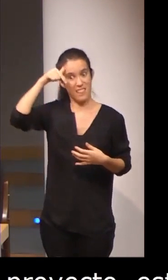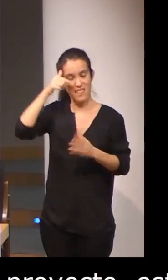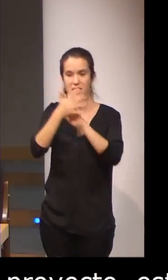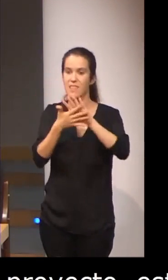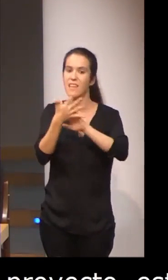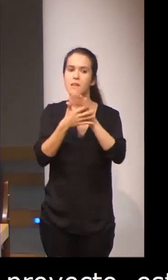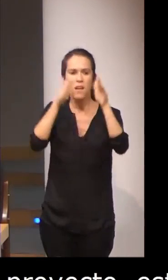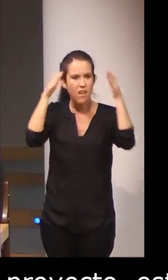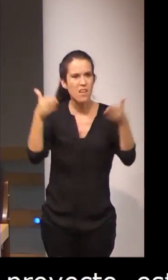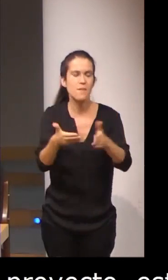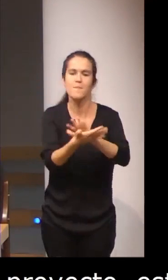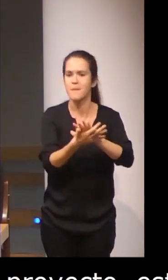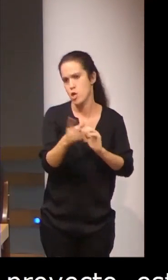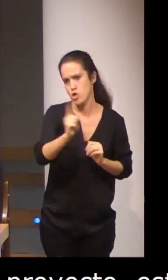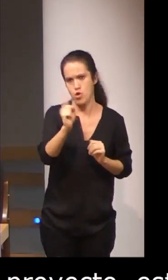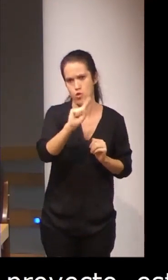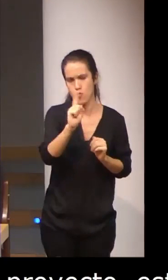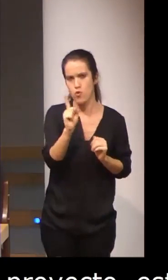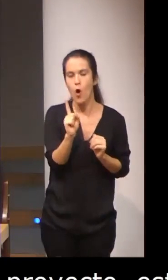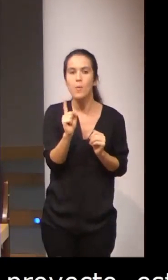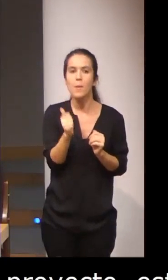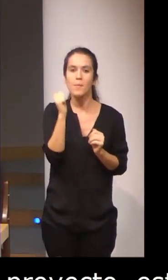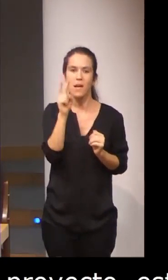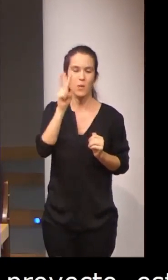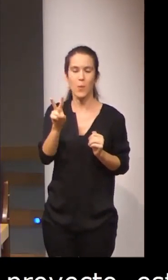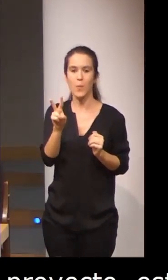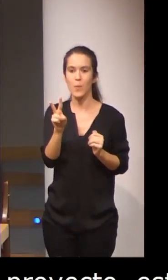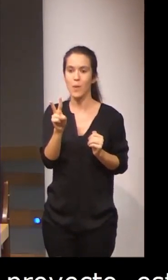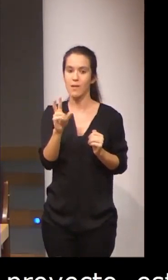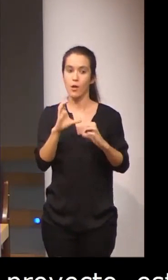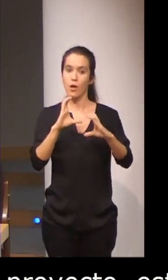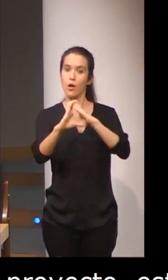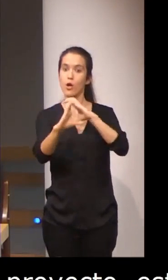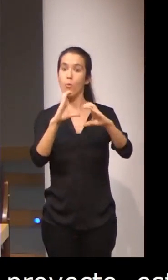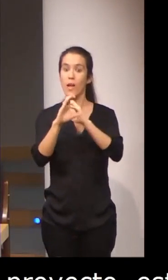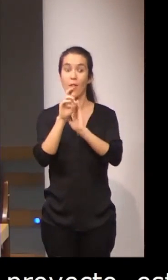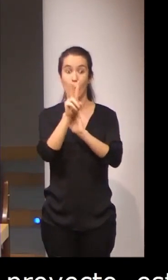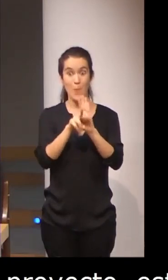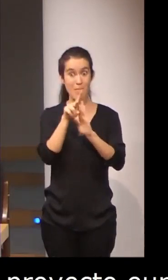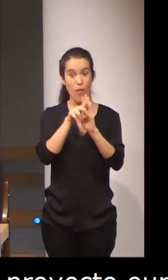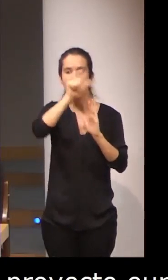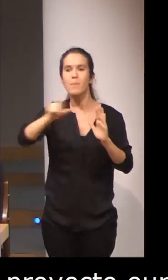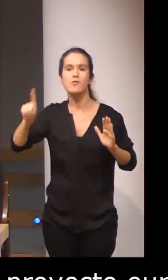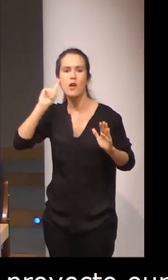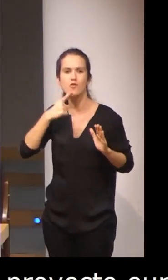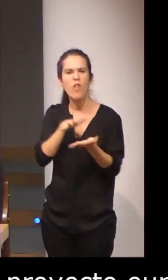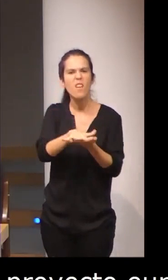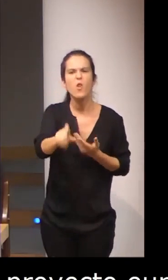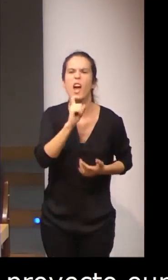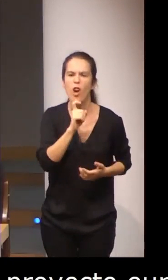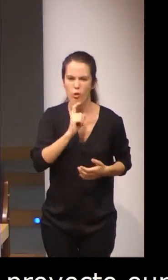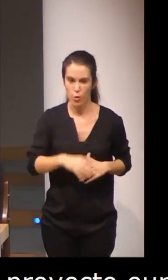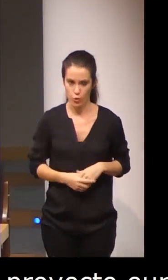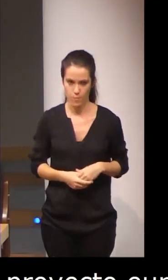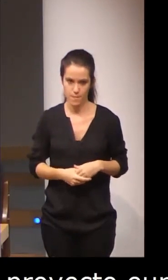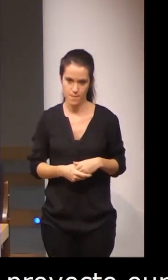enfocada a la lengua de signo, sino a ver el papel que tiene la comunicación bimodal en las personas sordas. Pero dentro